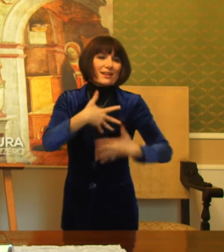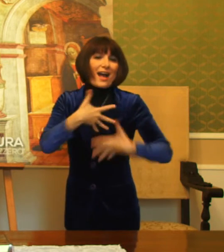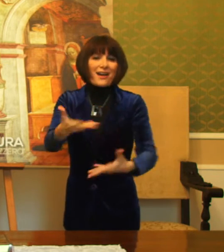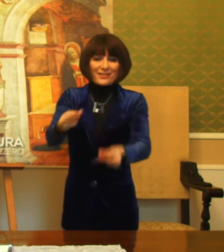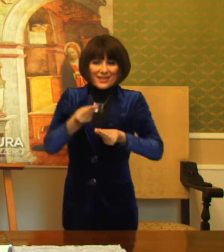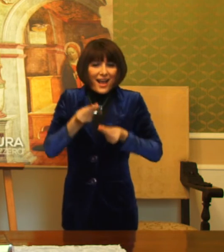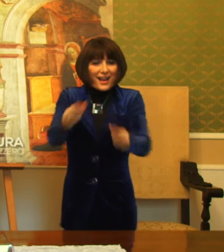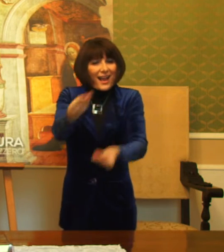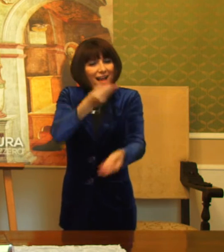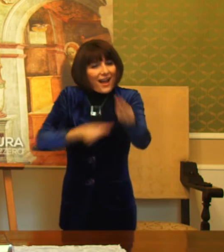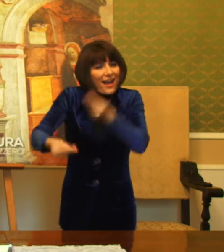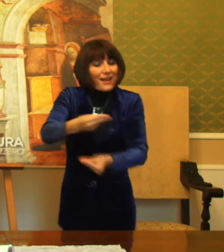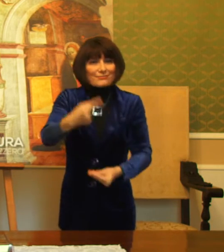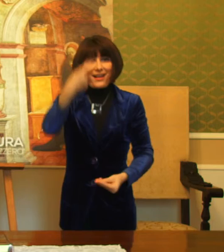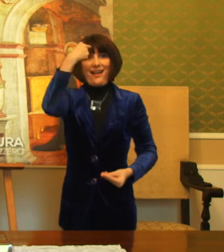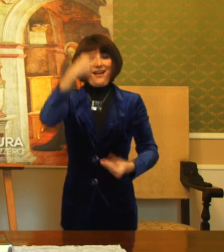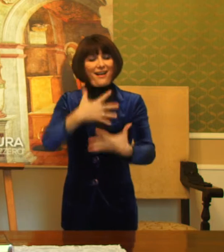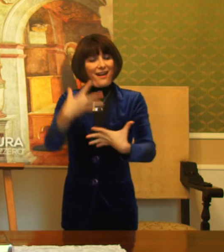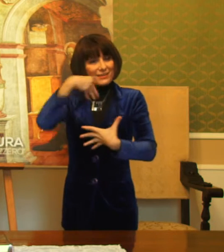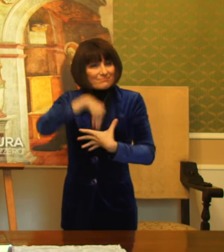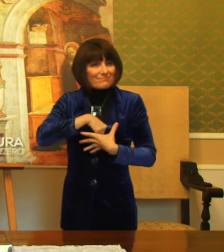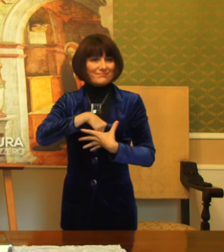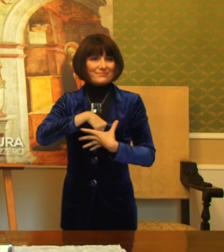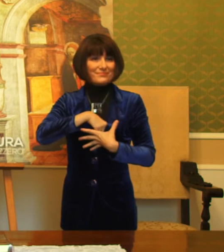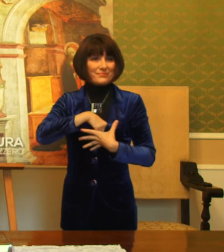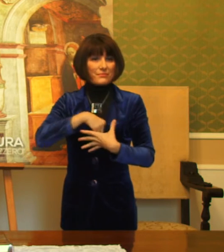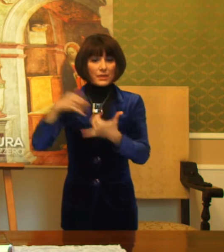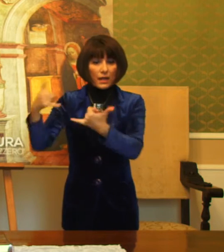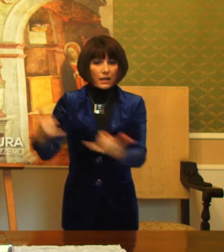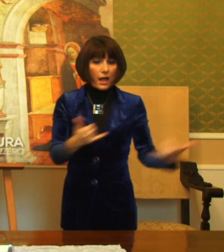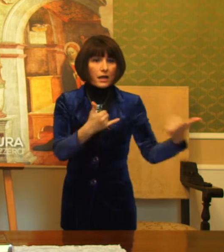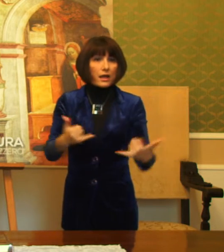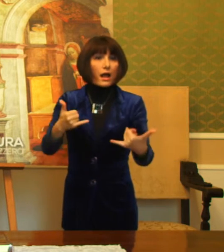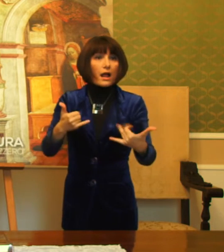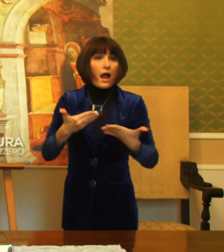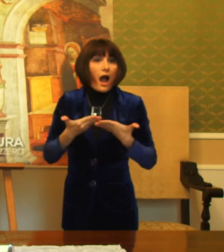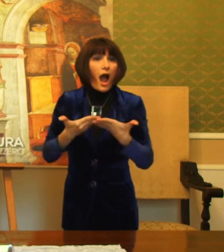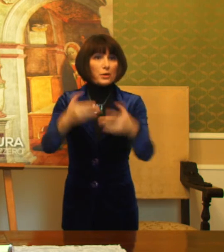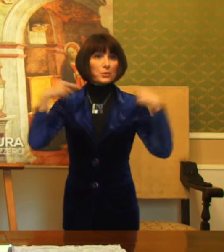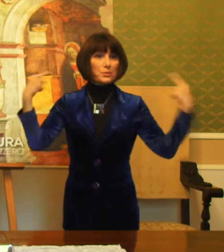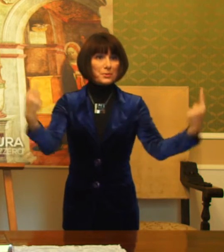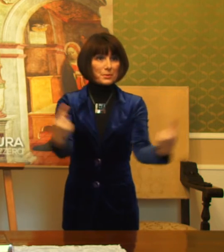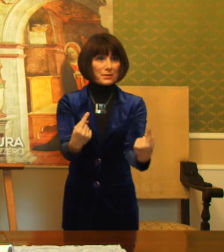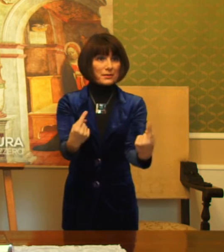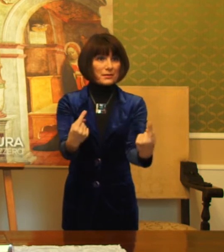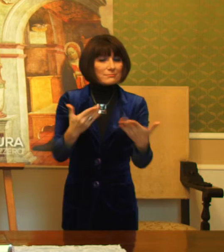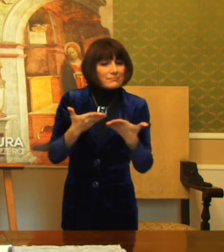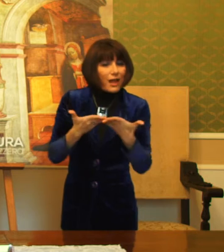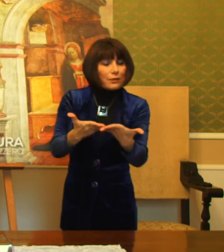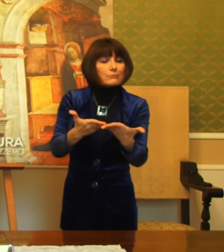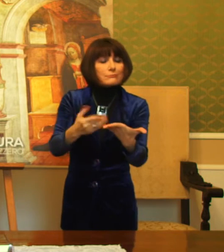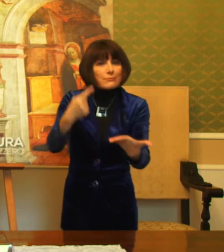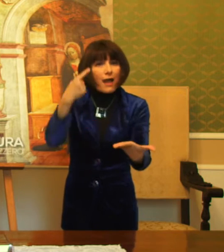noi. Ma vorrei anche che il Natale aiutassi tutti noi a renderci consapevoli del